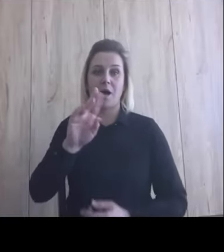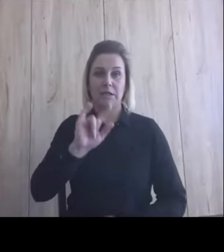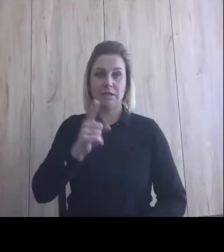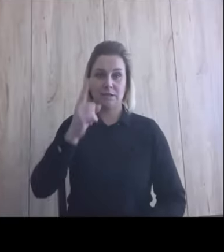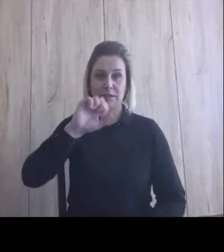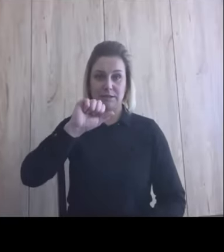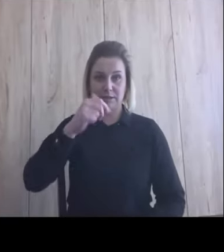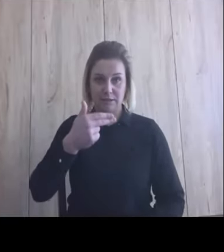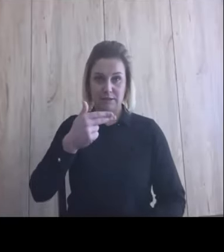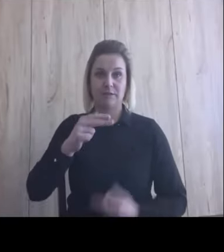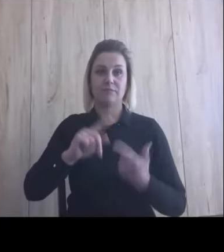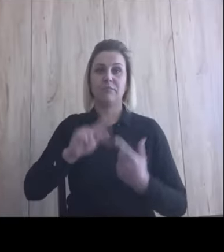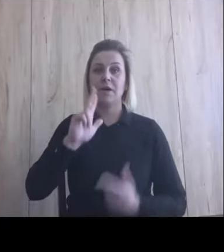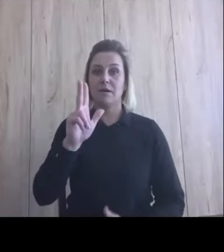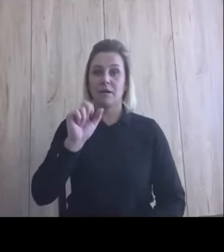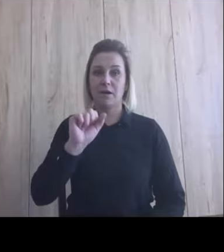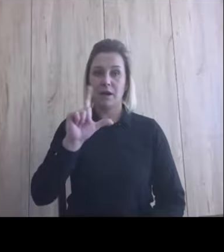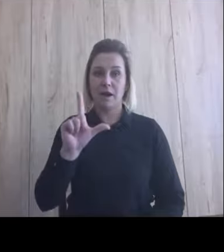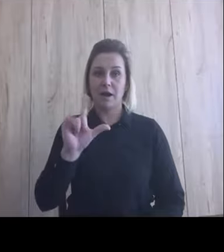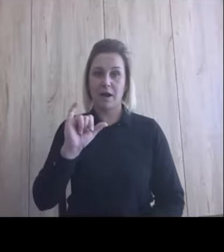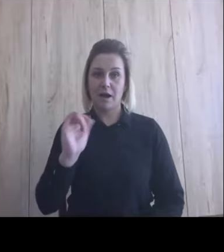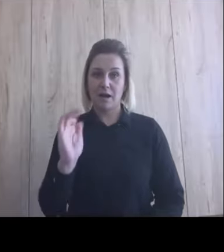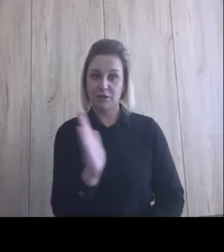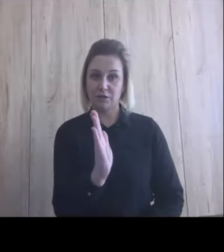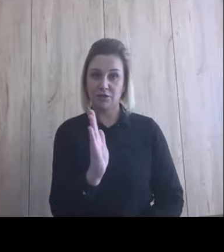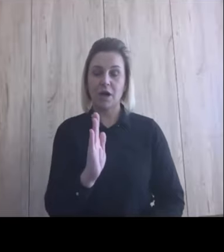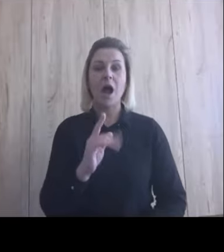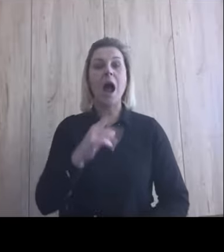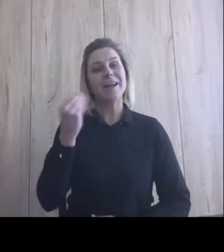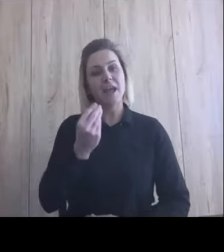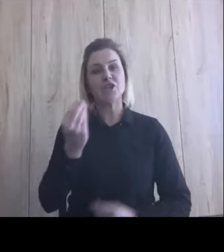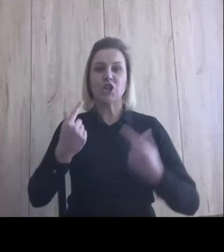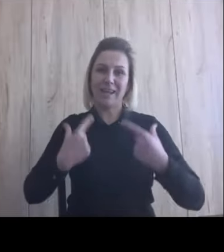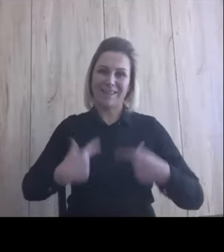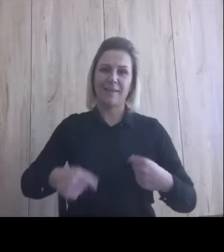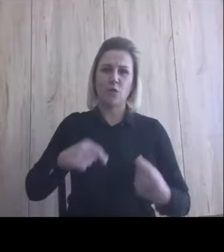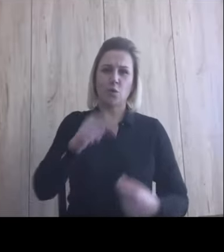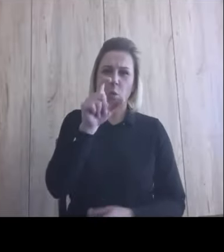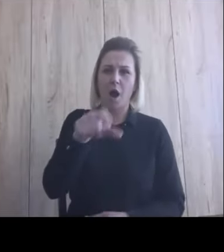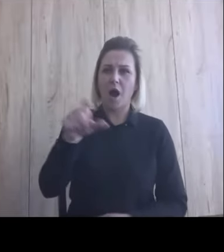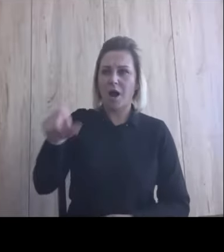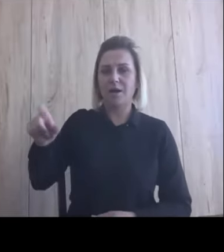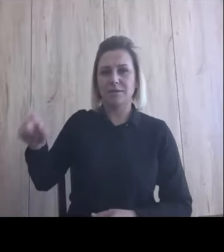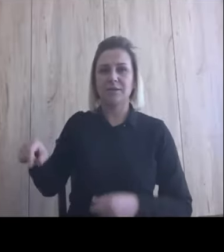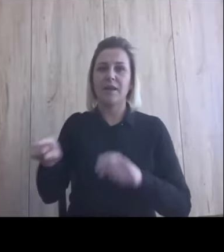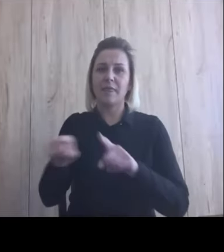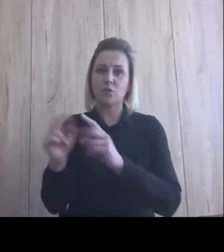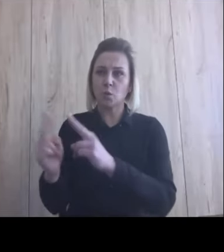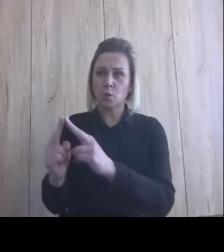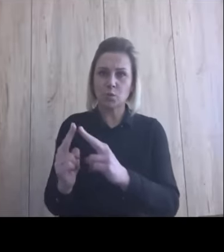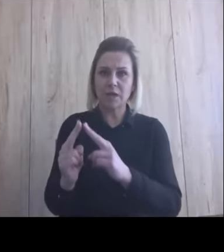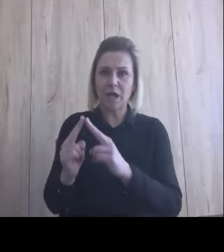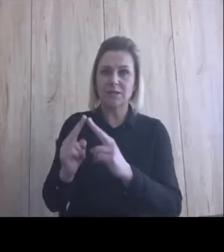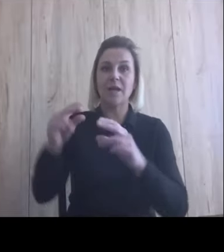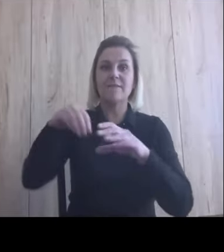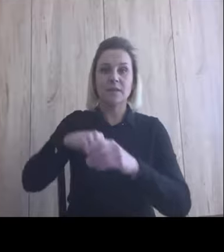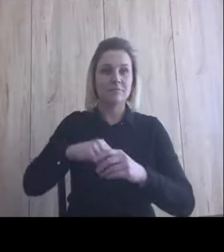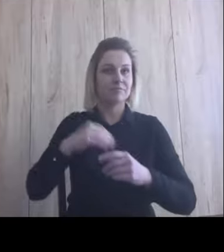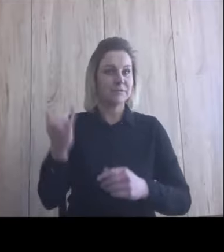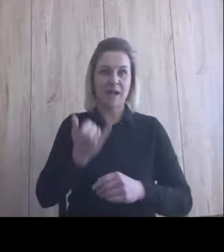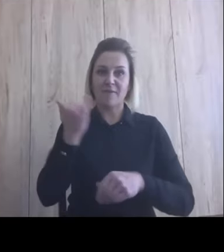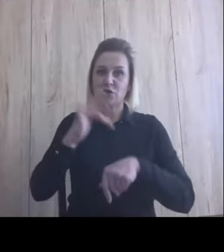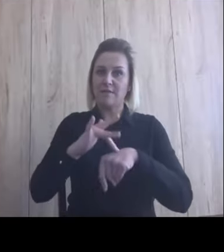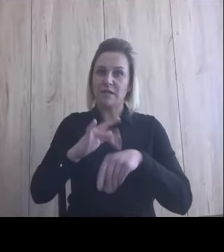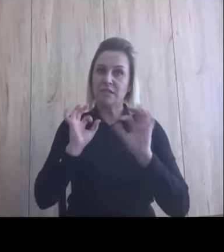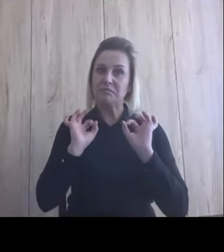Kaliszu. I oprócz tego jeszcze indywidualnie, w tej konsultacji. I każdorazowo te wyniki były bardzo imponujące, bo